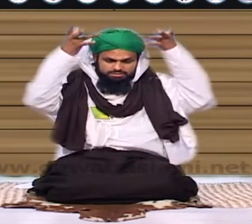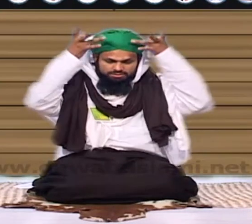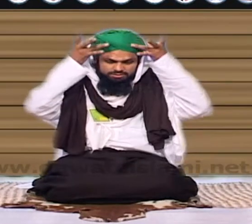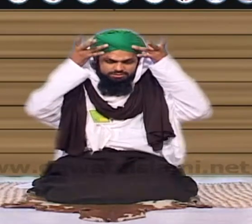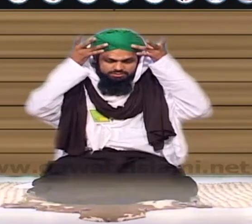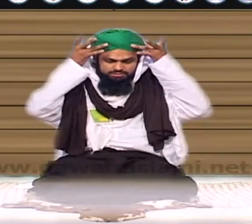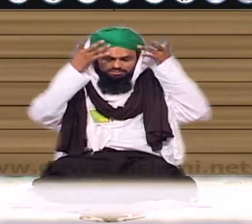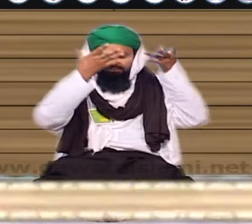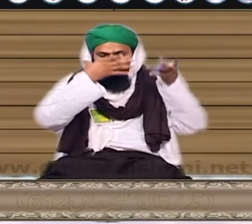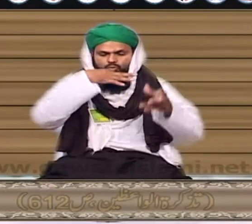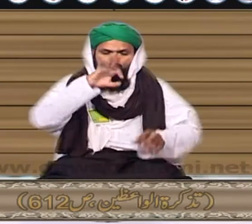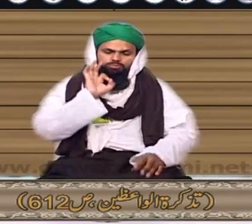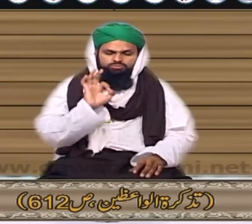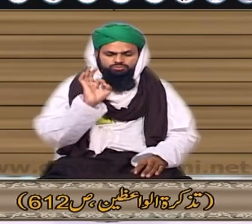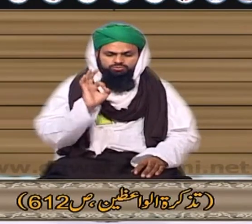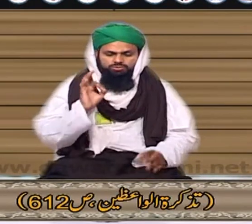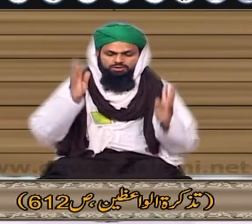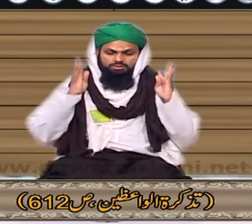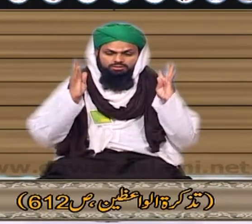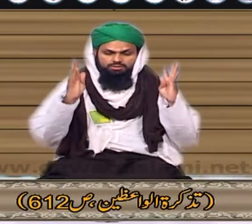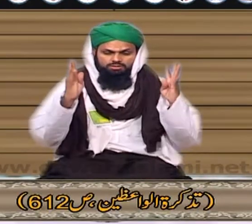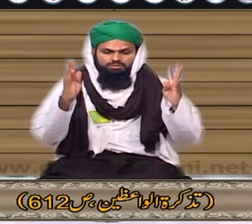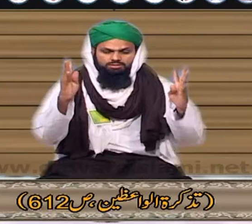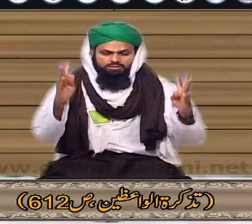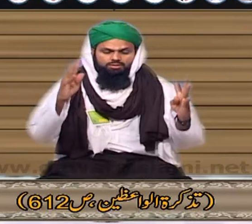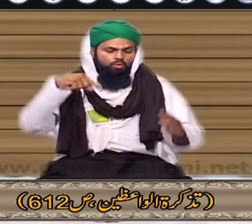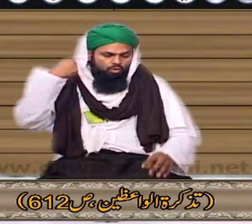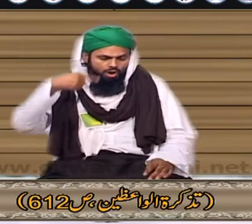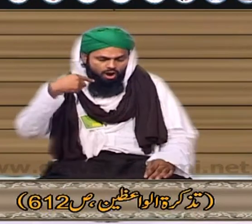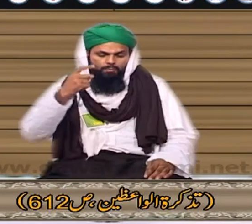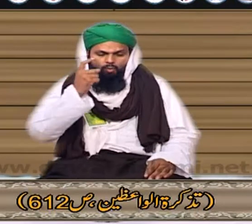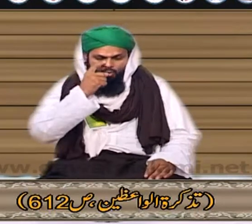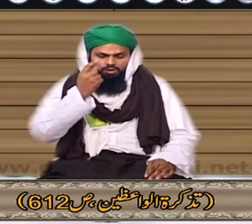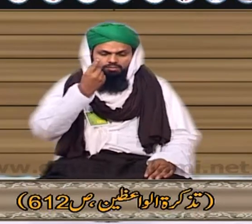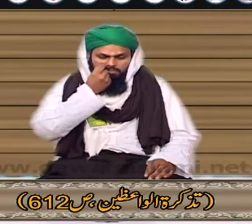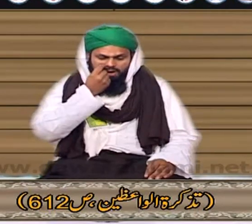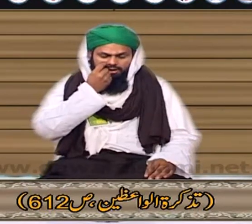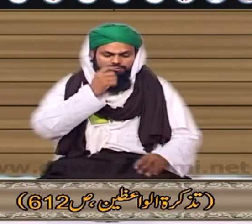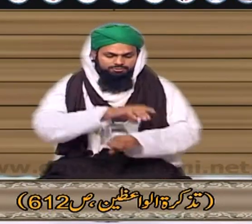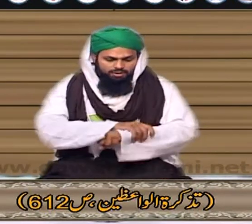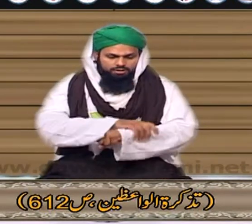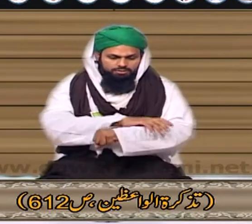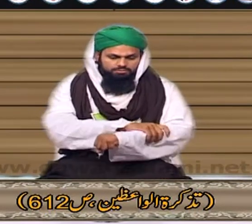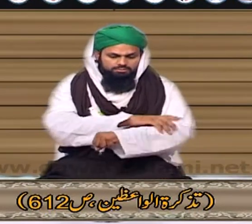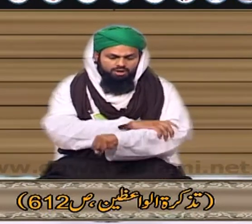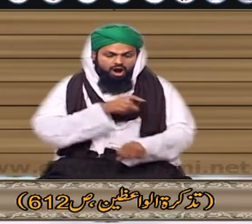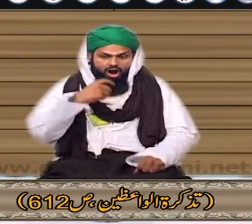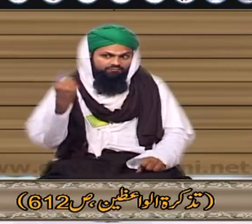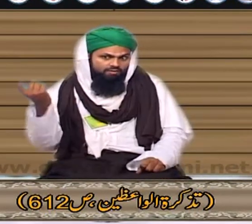سجائے بیٹھا ہے اس کے گردہ گرد ہورے اور غلمان خدمت میں مصروف ہے کہ مجھے غیب سے آواز آئی کہ